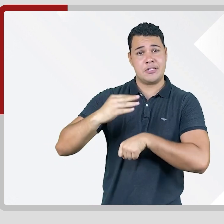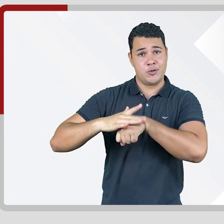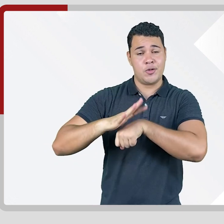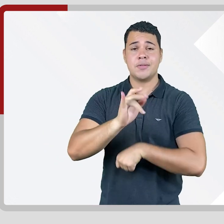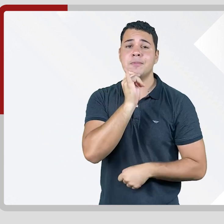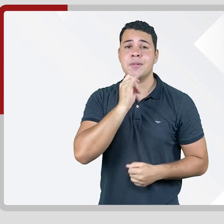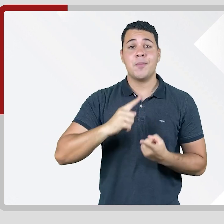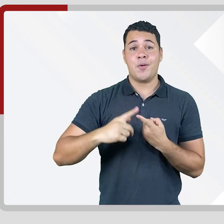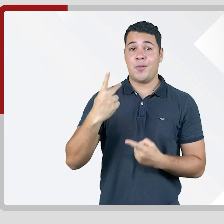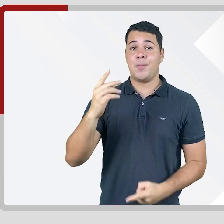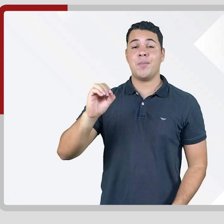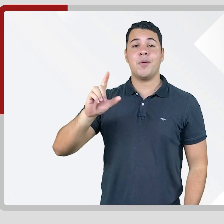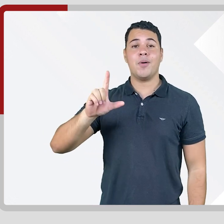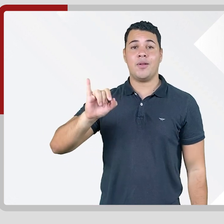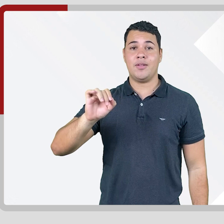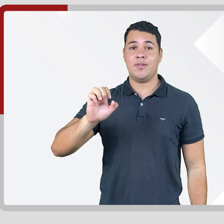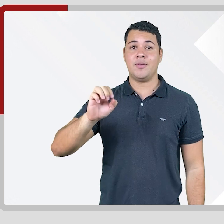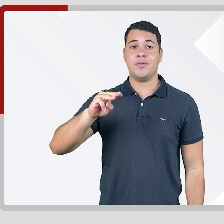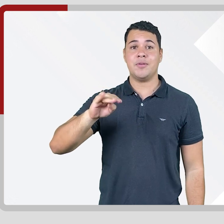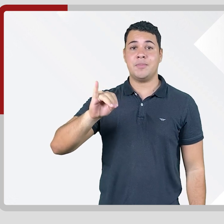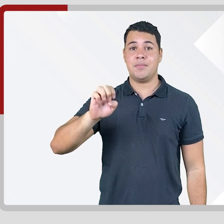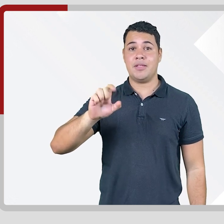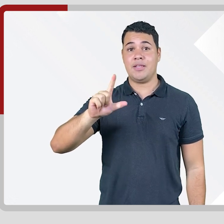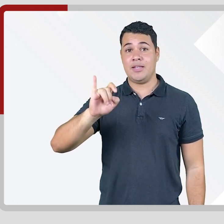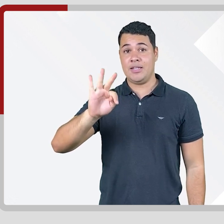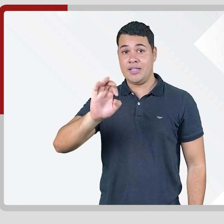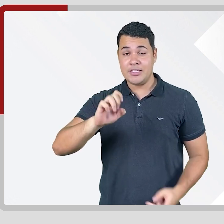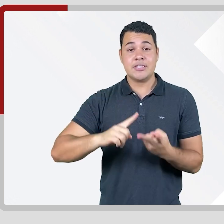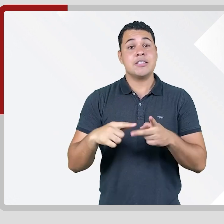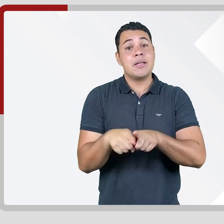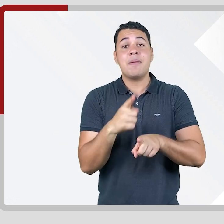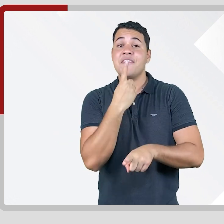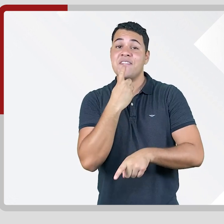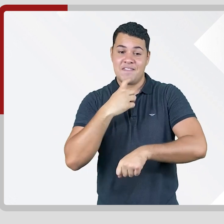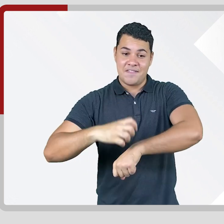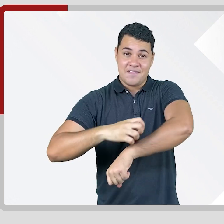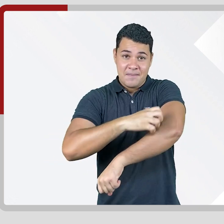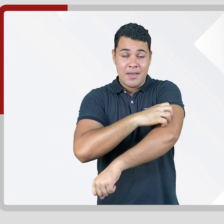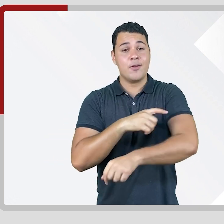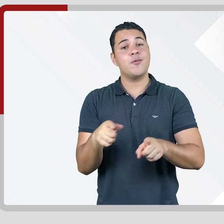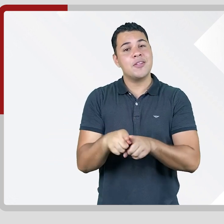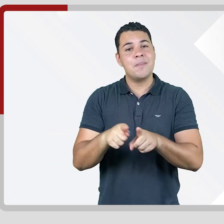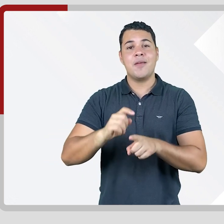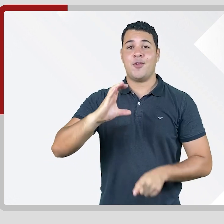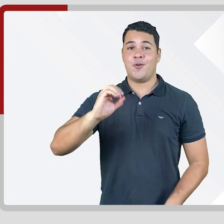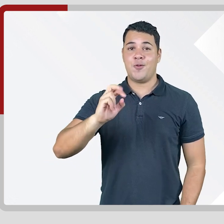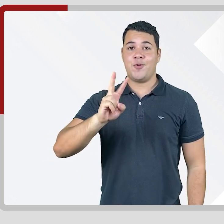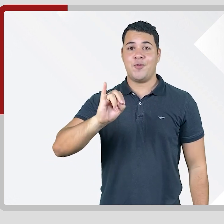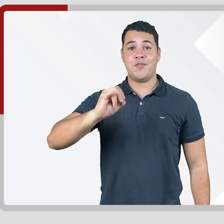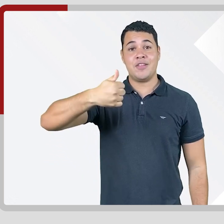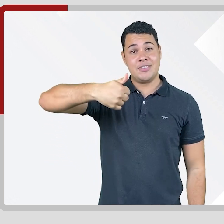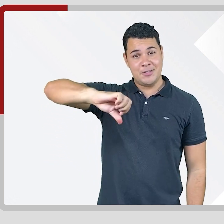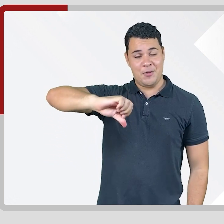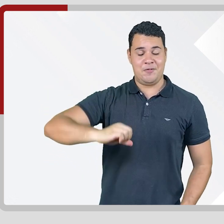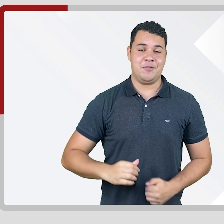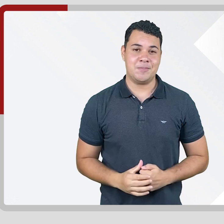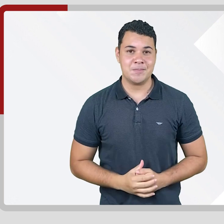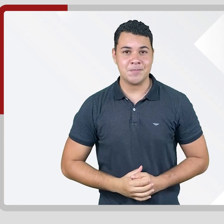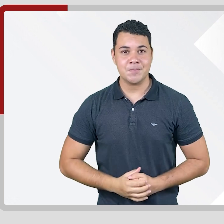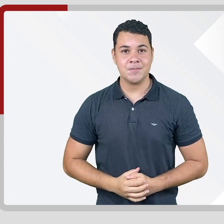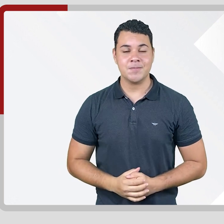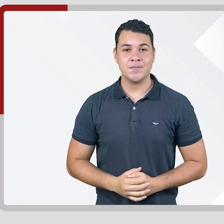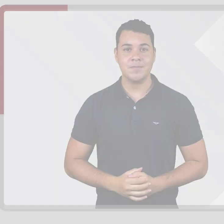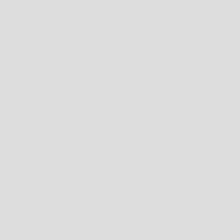vacinação de diversas doenças, como a poliomielite, sarampo e COVID-19.